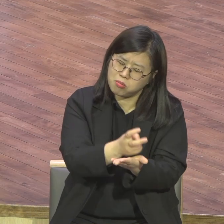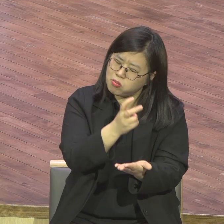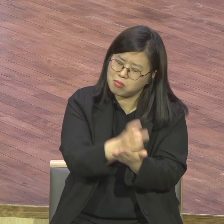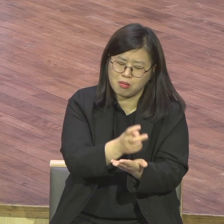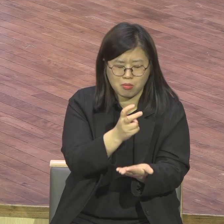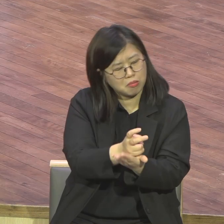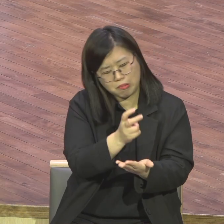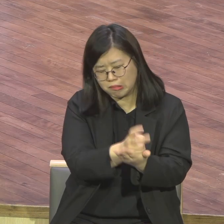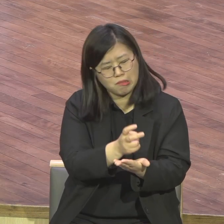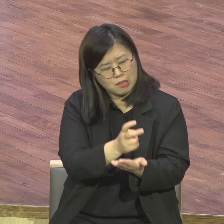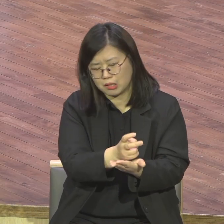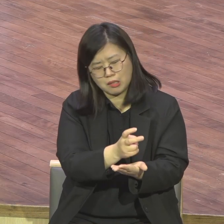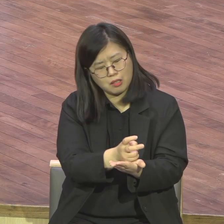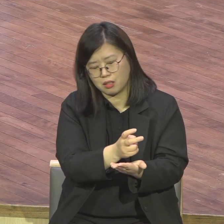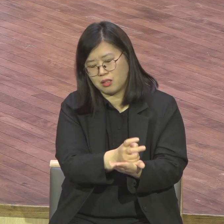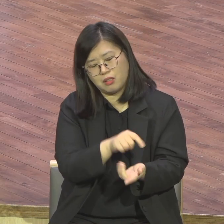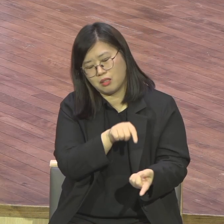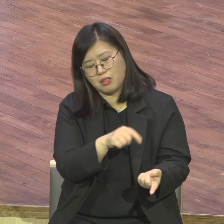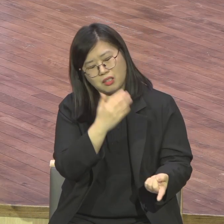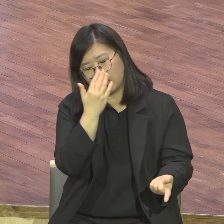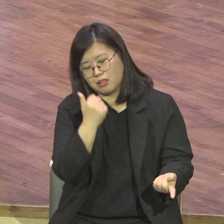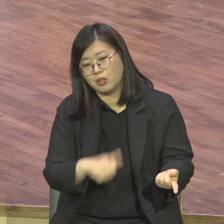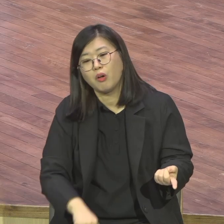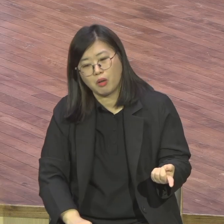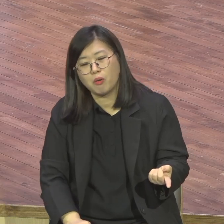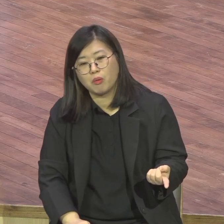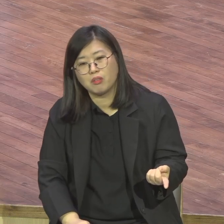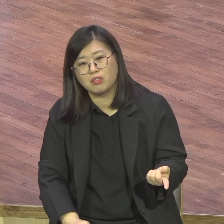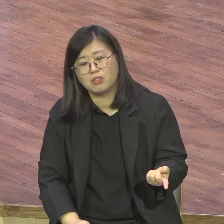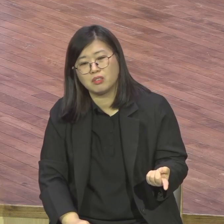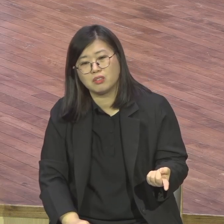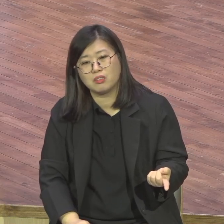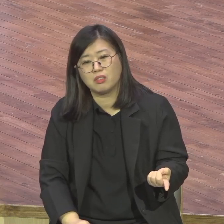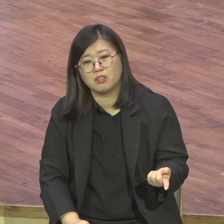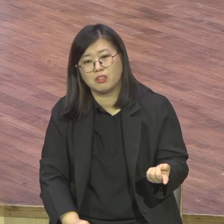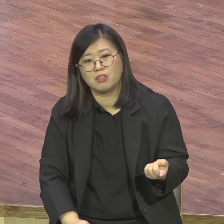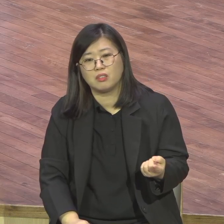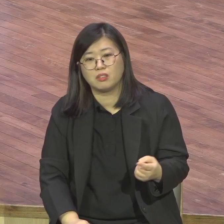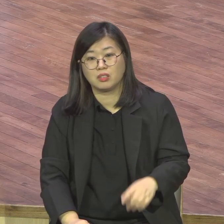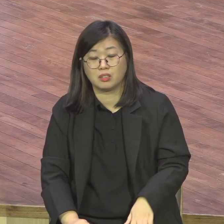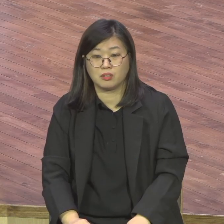보금 무슨 보금 알지